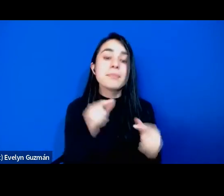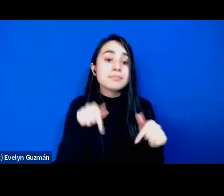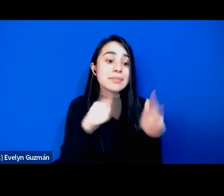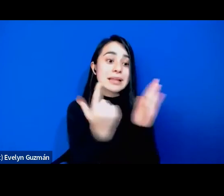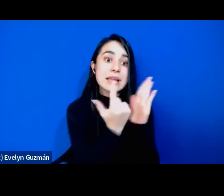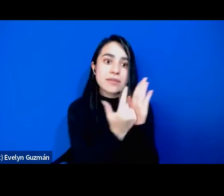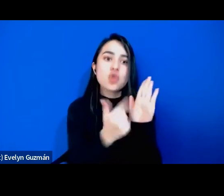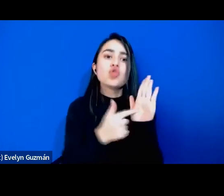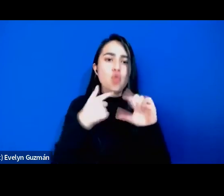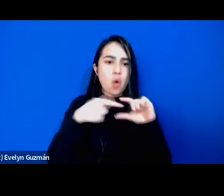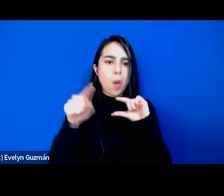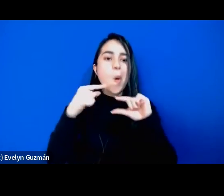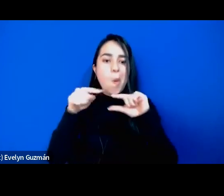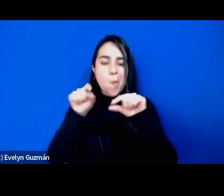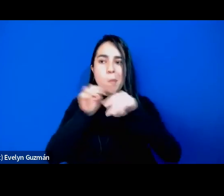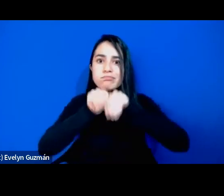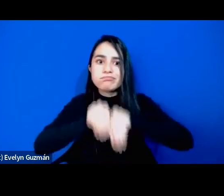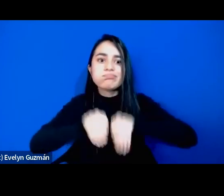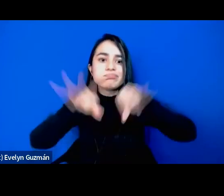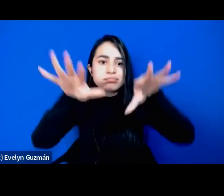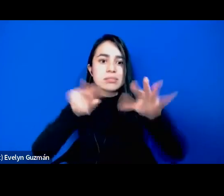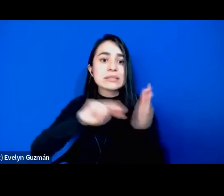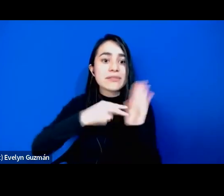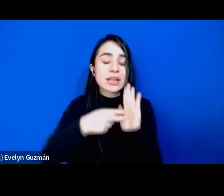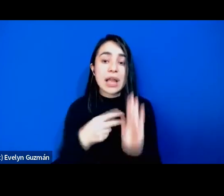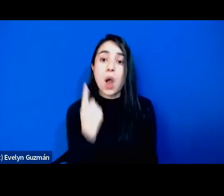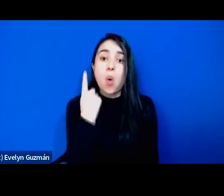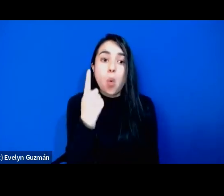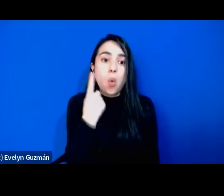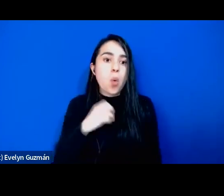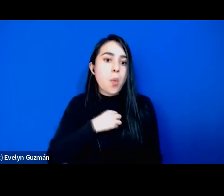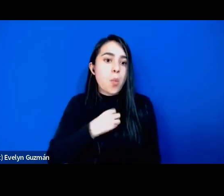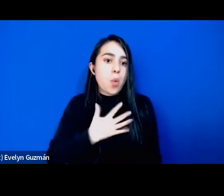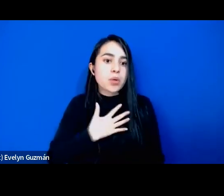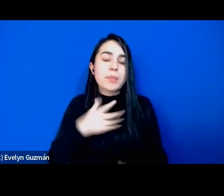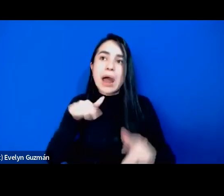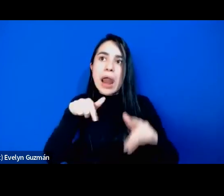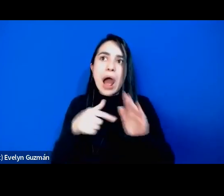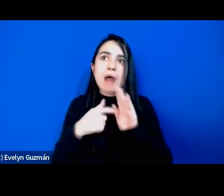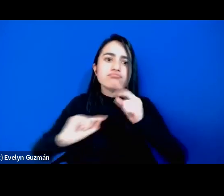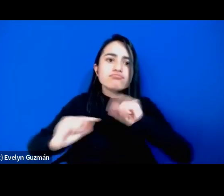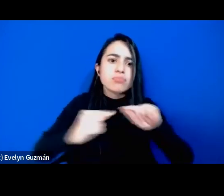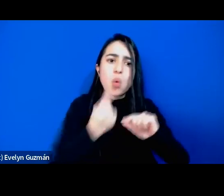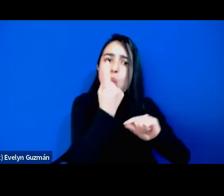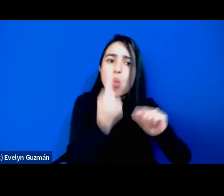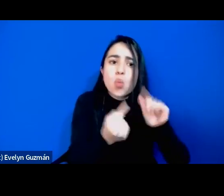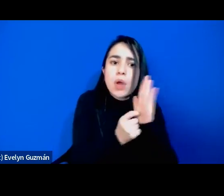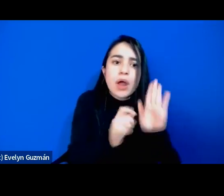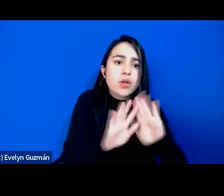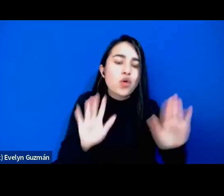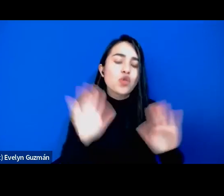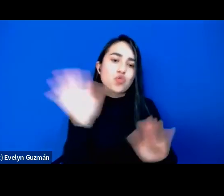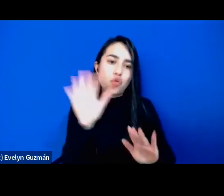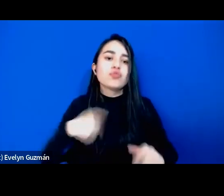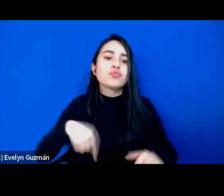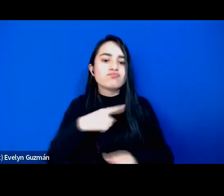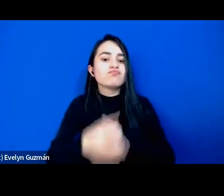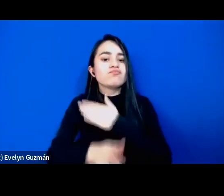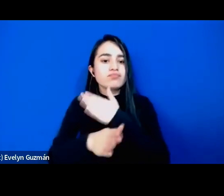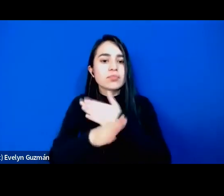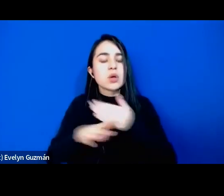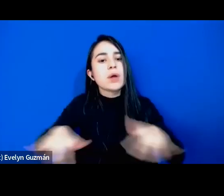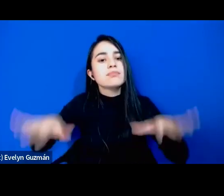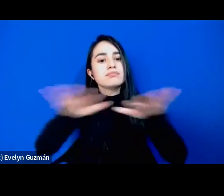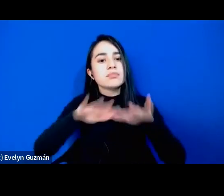circulando. Seguramente no será la única oportunidad para hablar sobre él. Entonces seguiremos haciendo espacios para